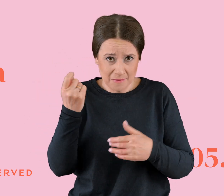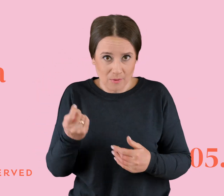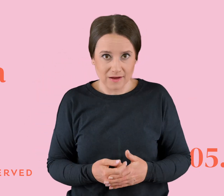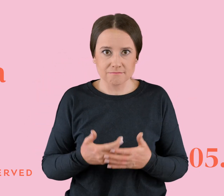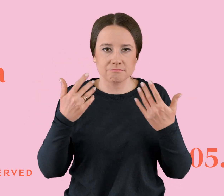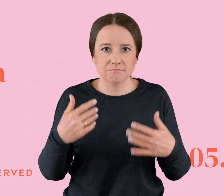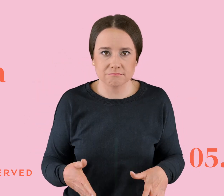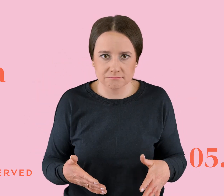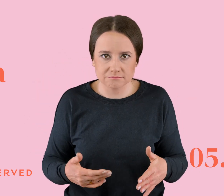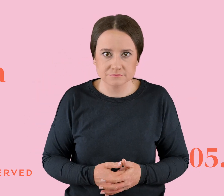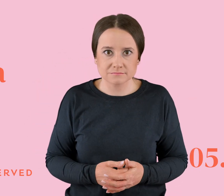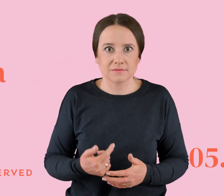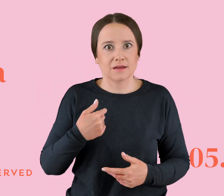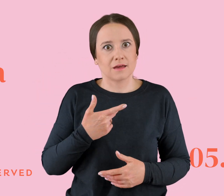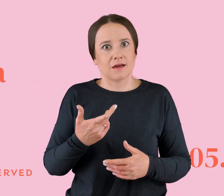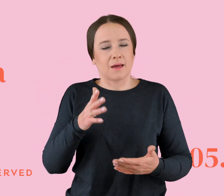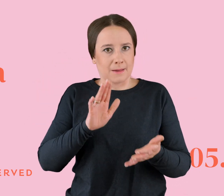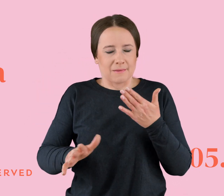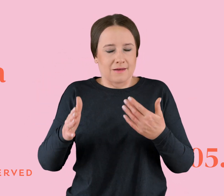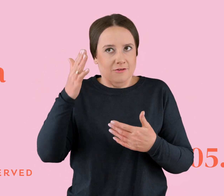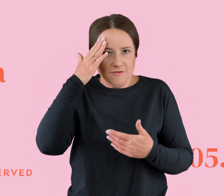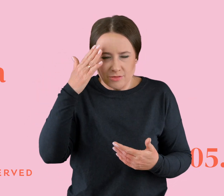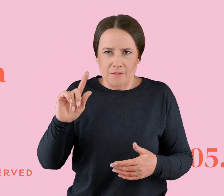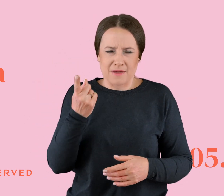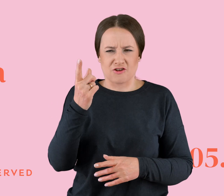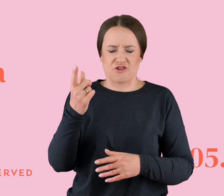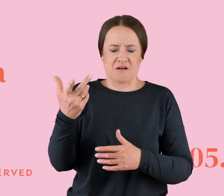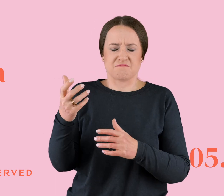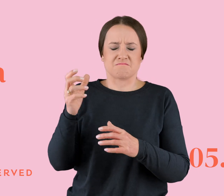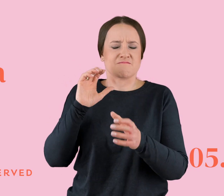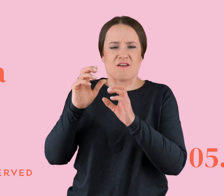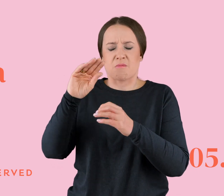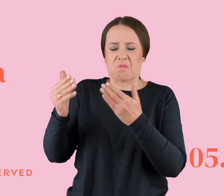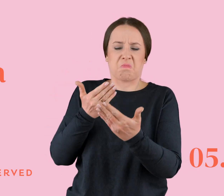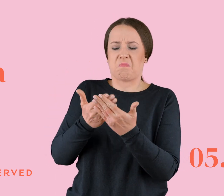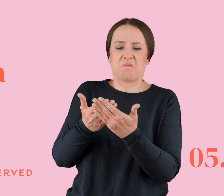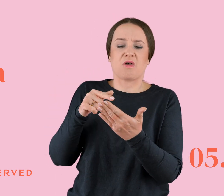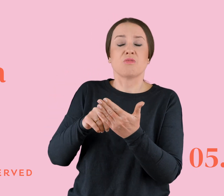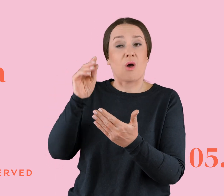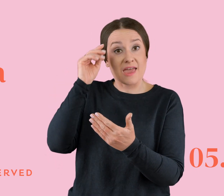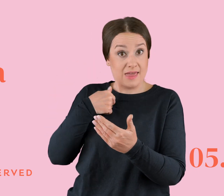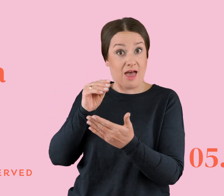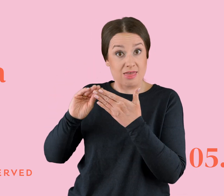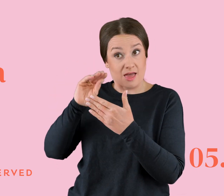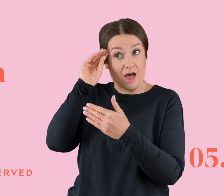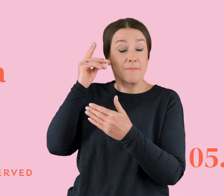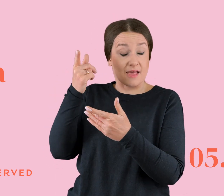wtedy, ja już taka w ogóle nieświadoma, tak. Pierwsza wiadomość, jaką z nim wymieniłam. No to właśnie było poinformowanie, że o właśnie wracam tam z tego